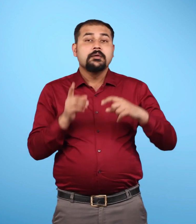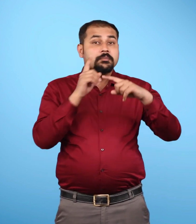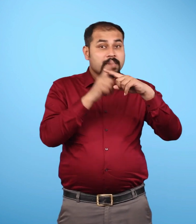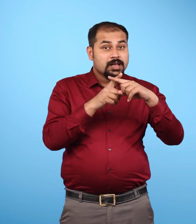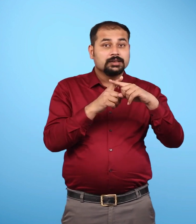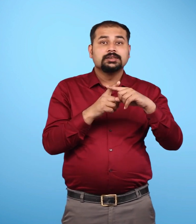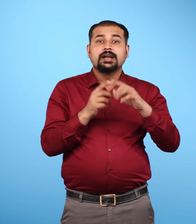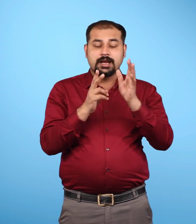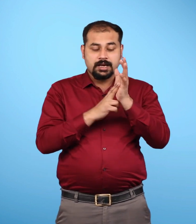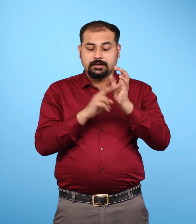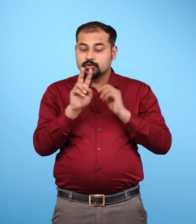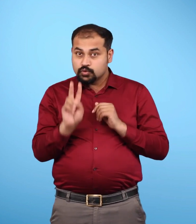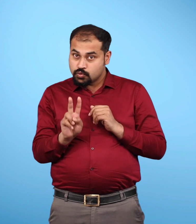एवं नाइट्रोजन का बना है